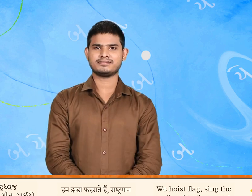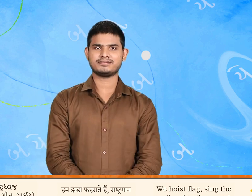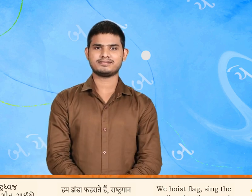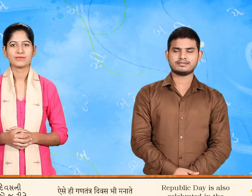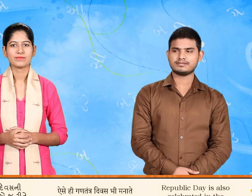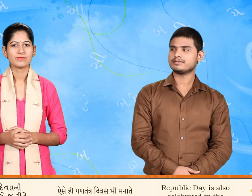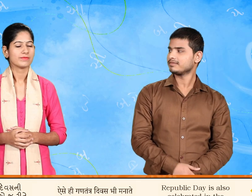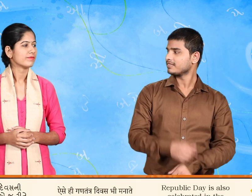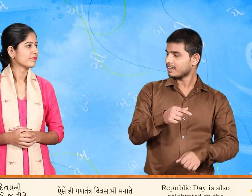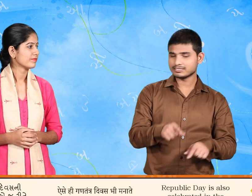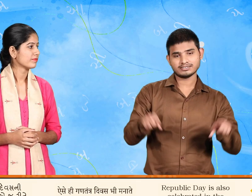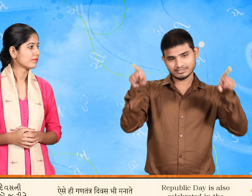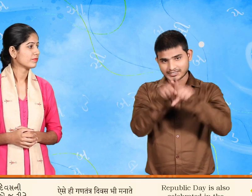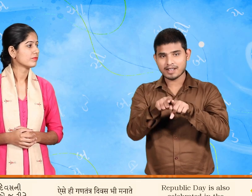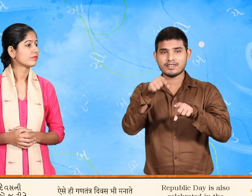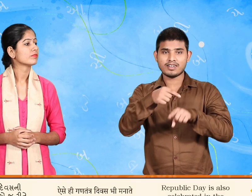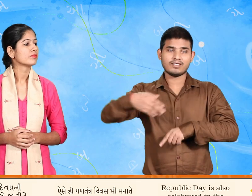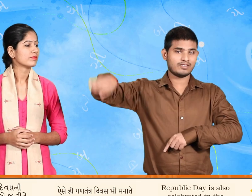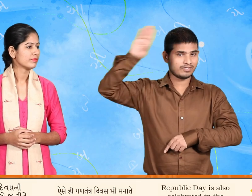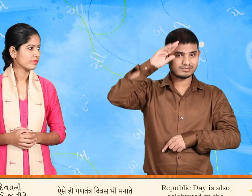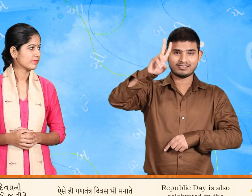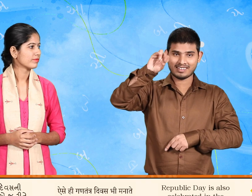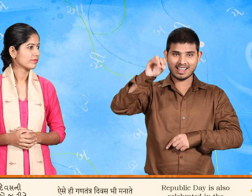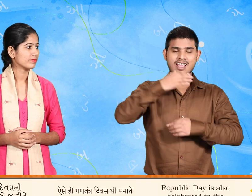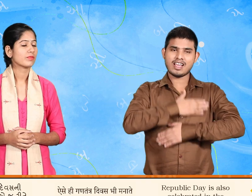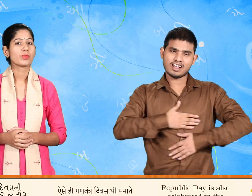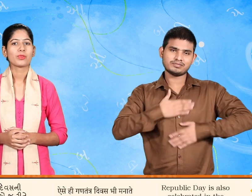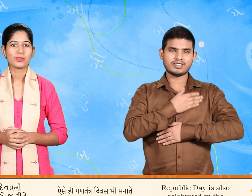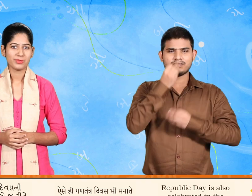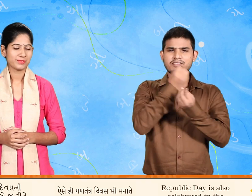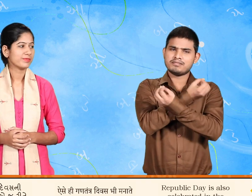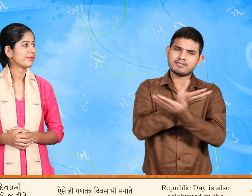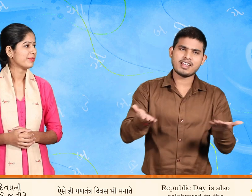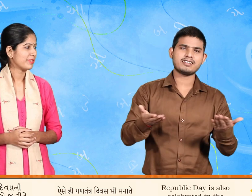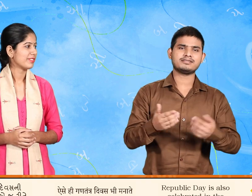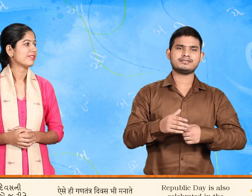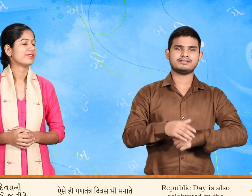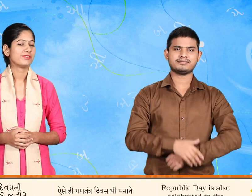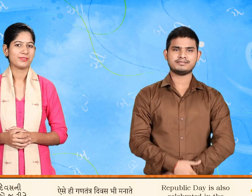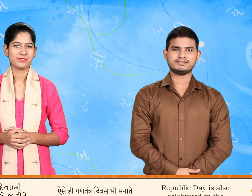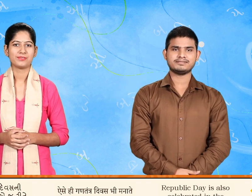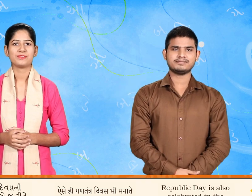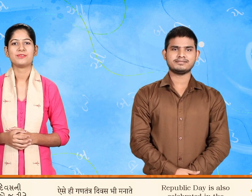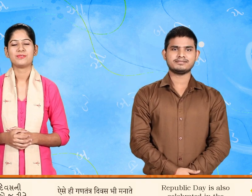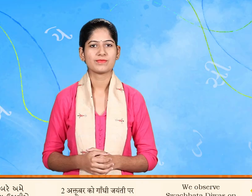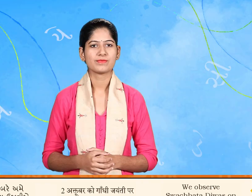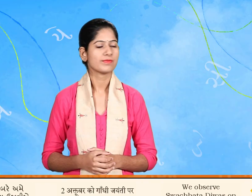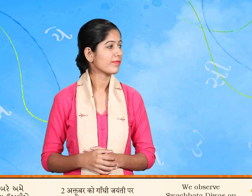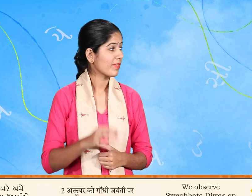પ્રજા સત્તાક દિવસની ઉજવણી પણ એજ રીતે કરીએ છીએ બીજી